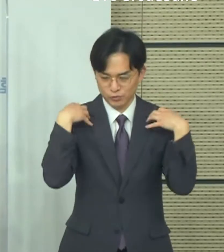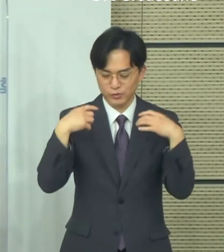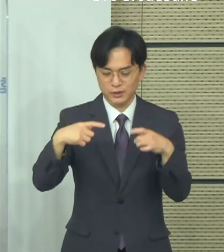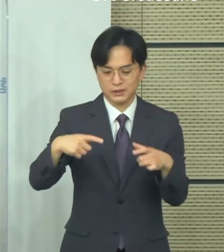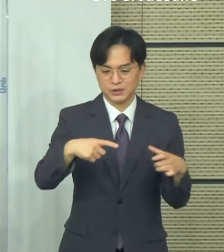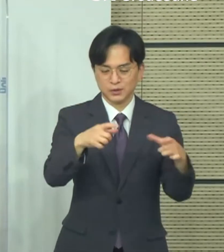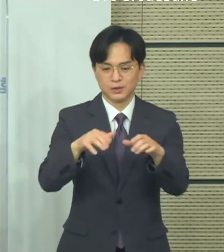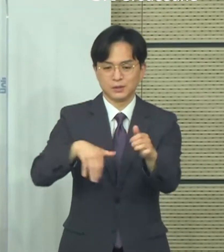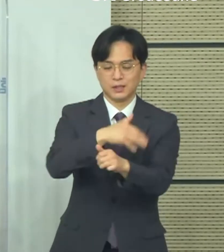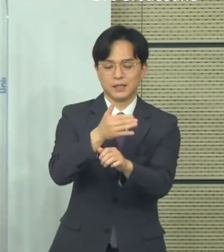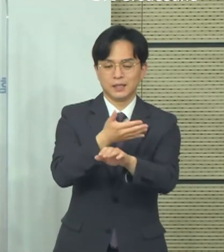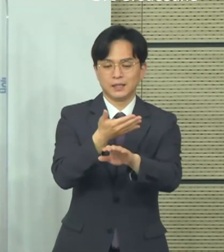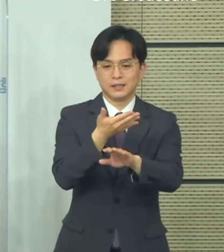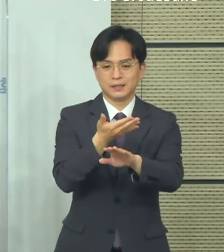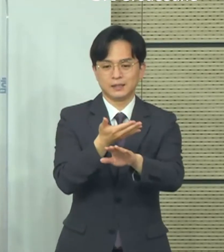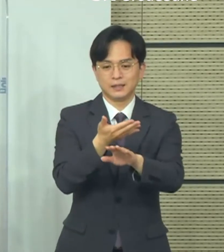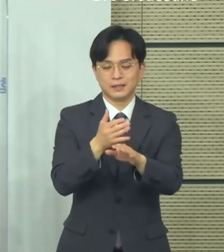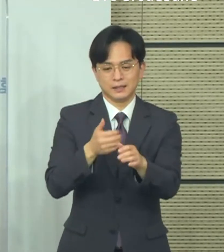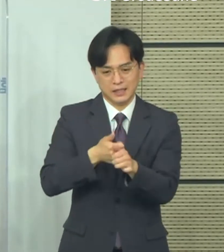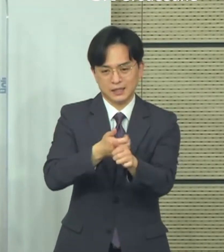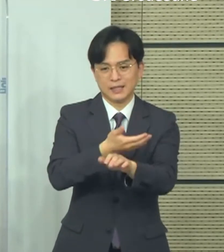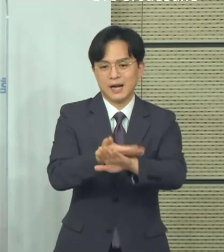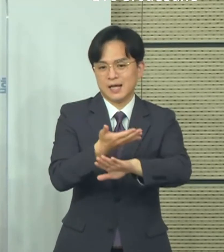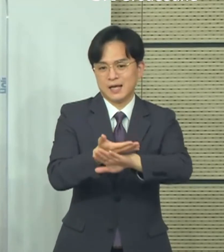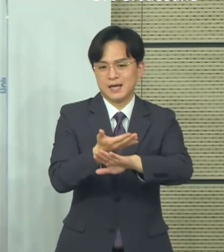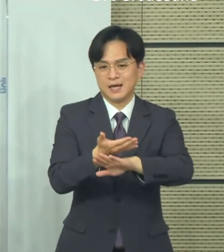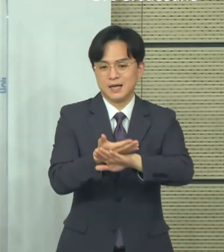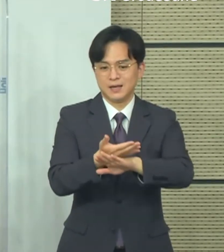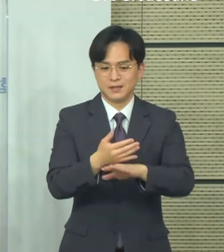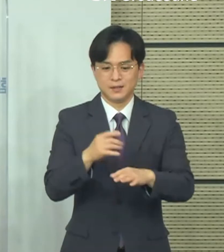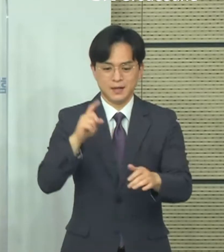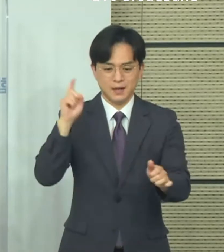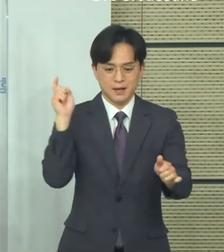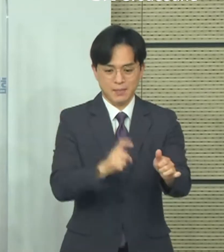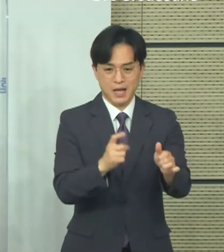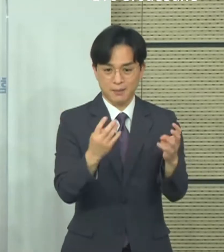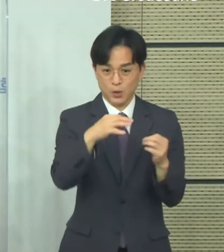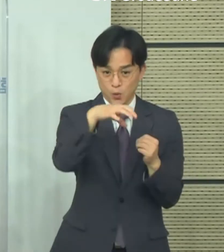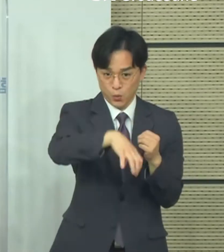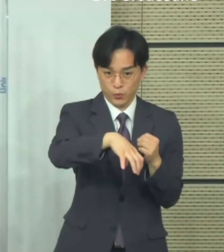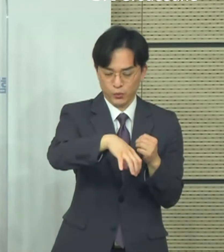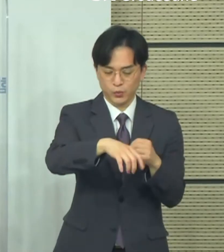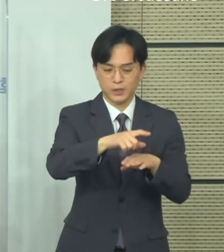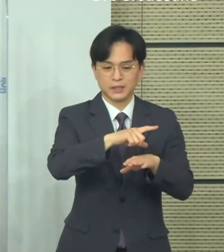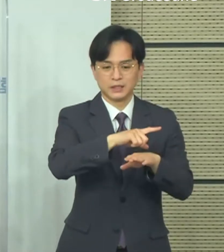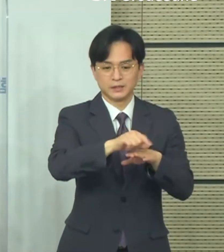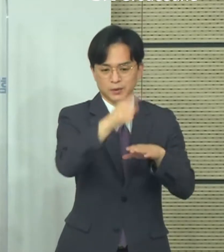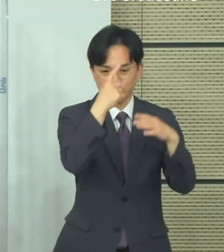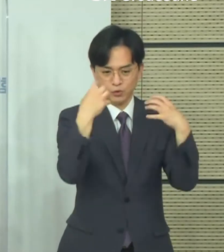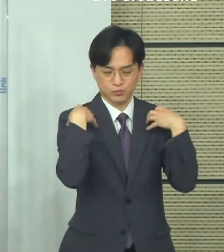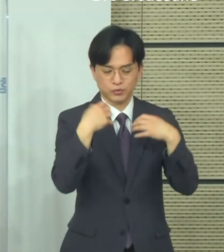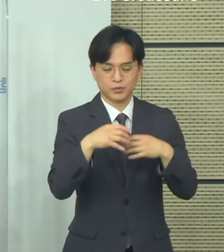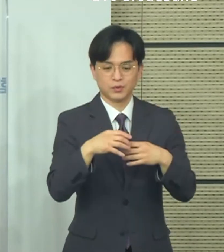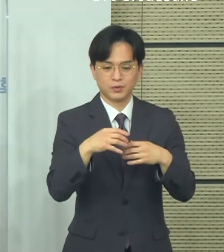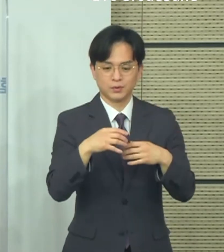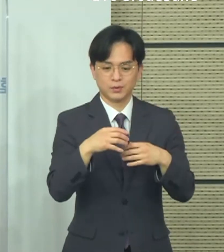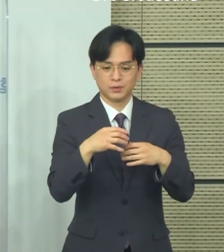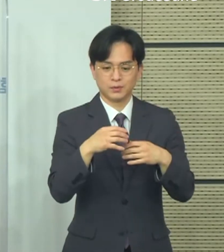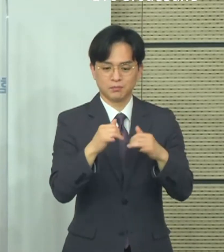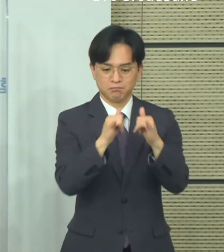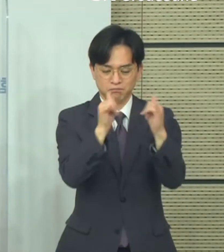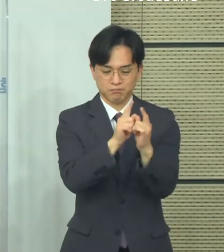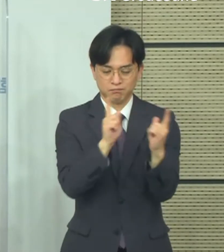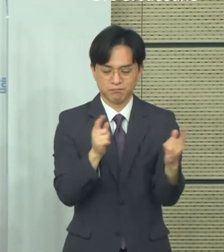상황에 맞추어서 위험도가 큰 영역에 대해서는 지자체 자율적인 권한들을 대폭 부여하는 것들이 이번 거리 두기